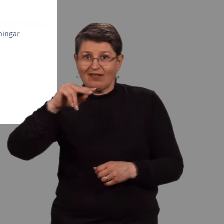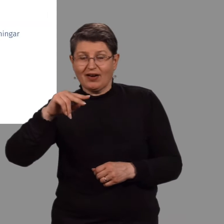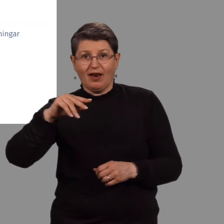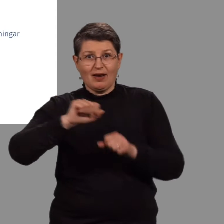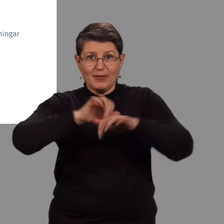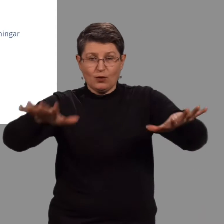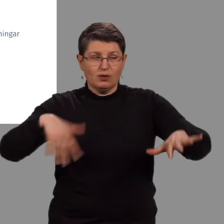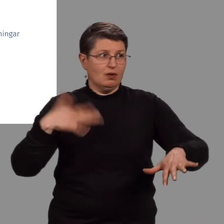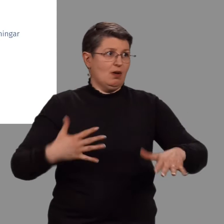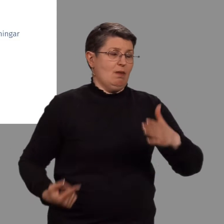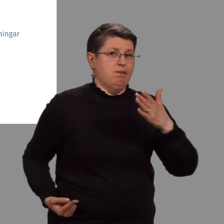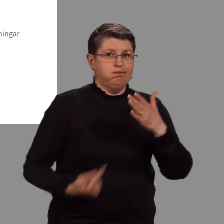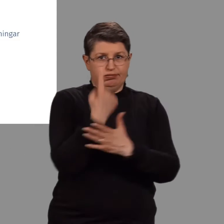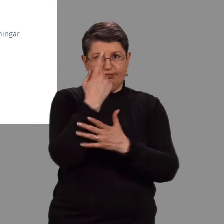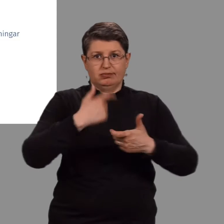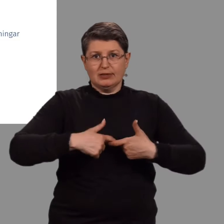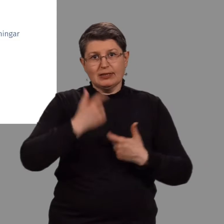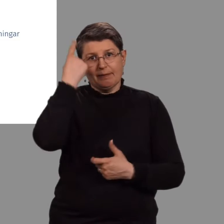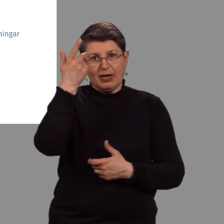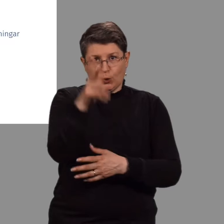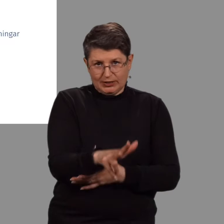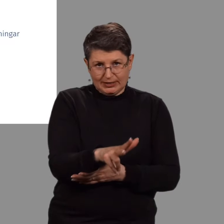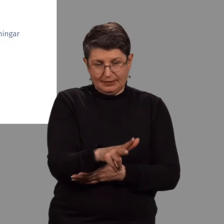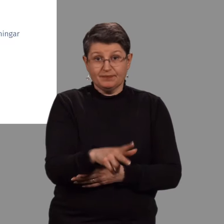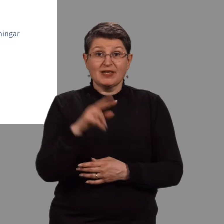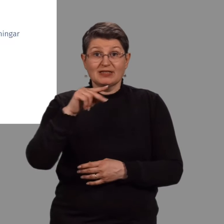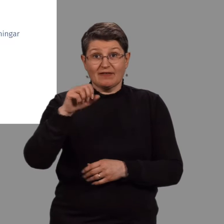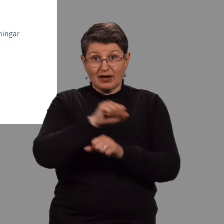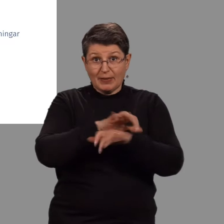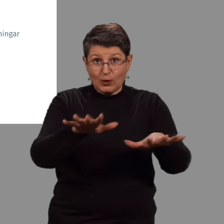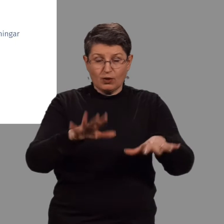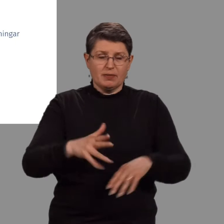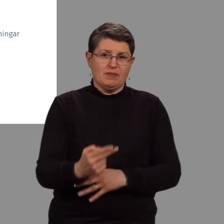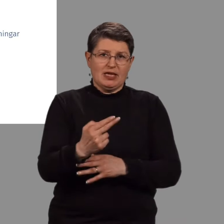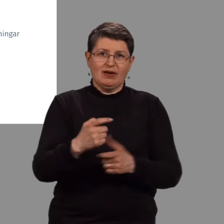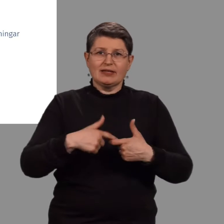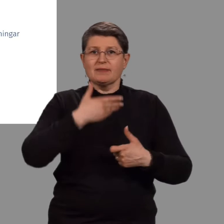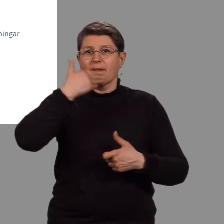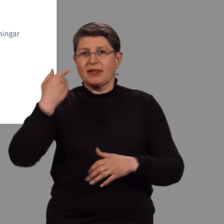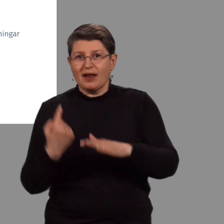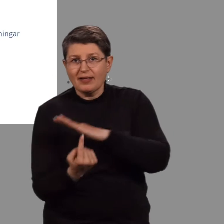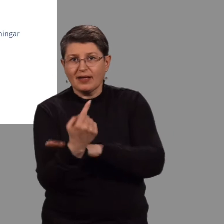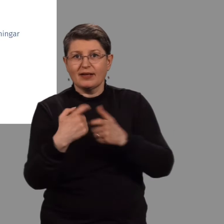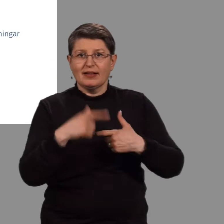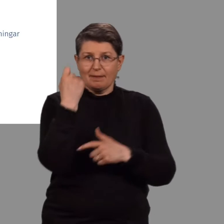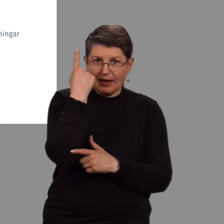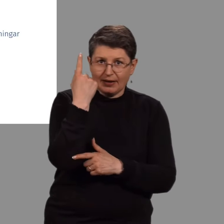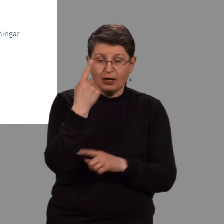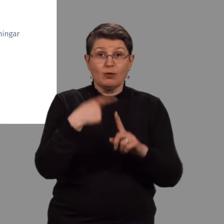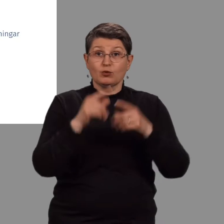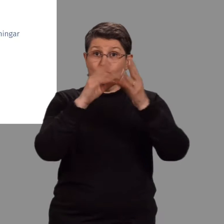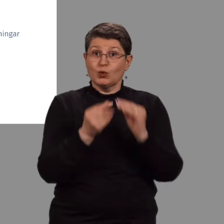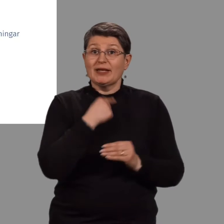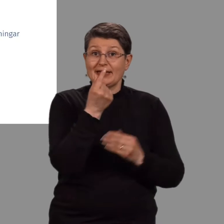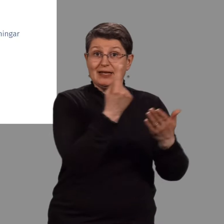stórstugum framförum í menningulistum. Stafranmiðlun er mikilvæðar þáttur í bættu aðgengi að menningu og hefur skapað nýja